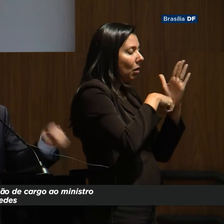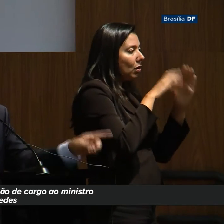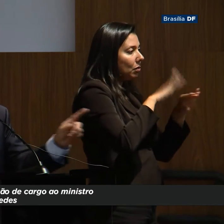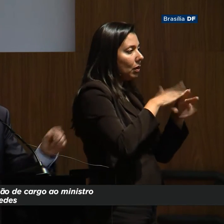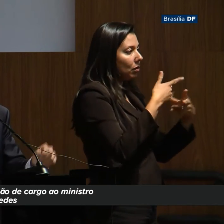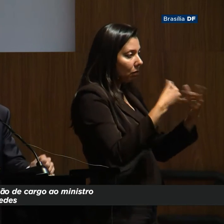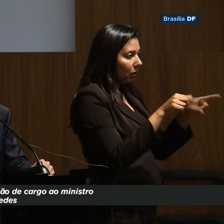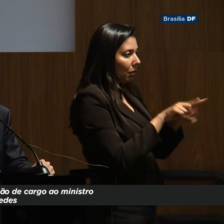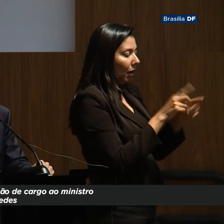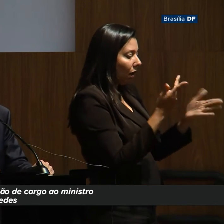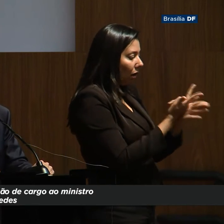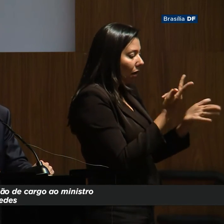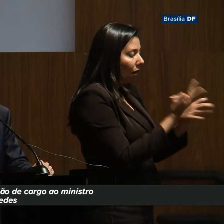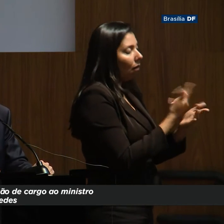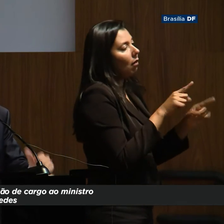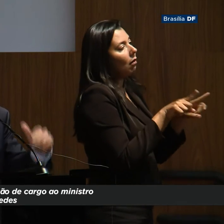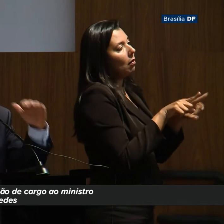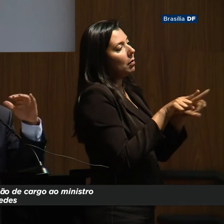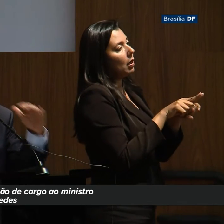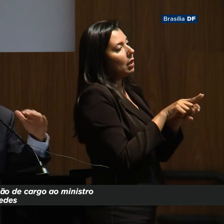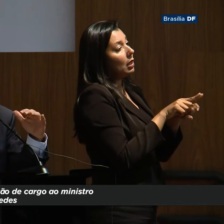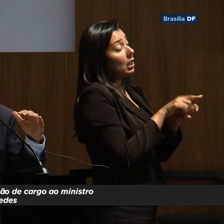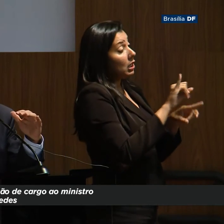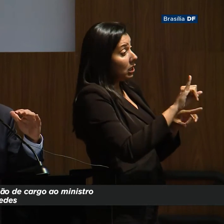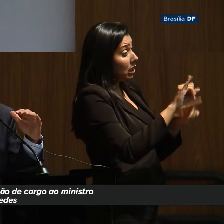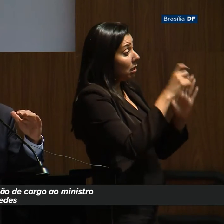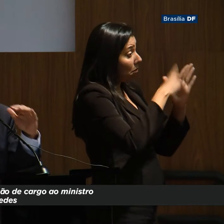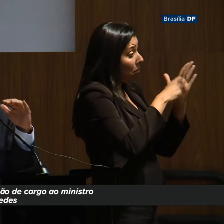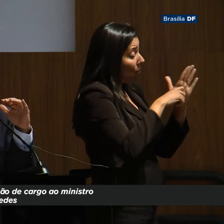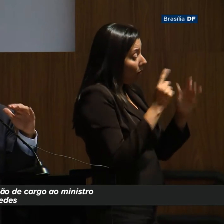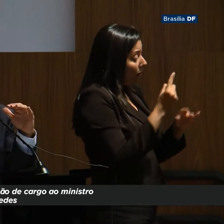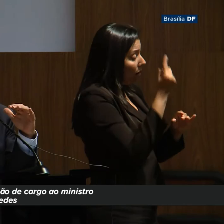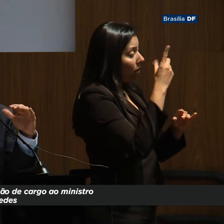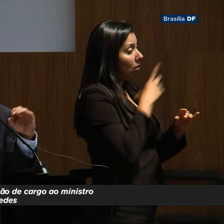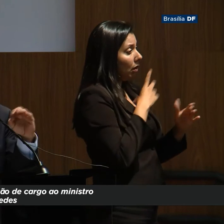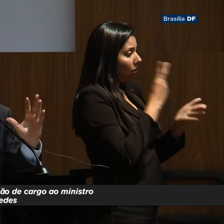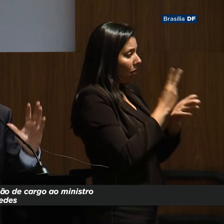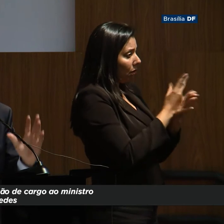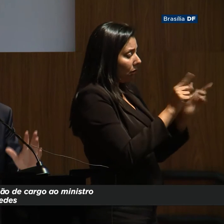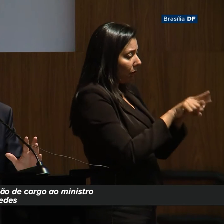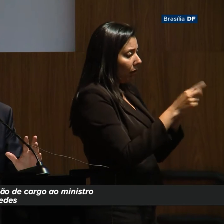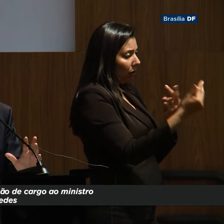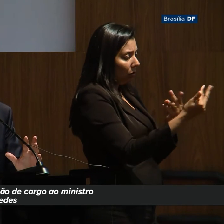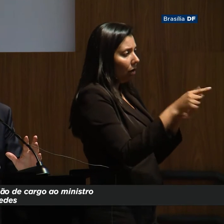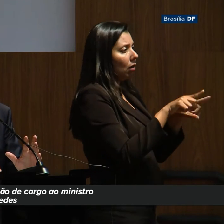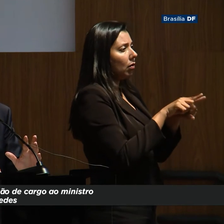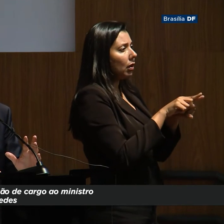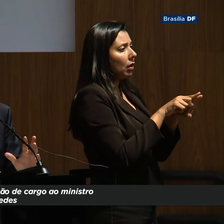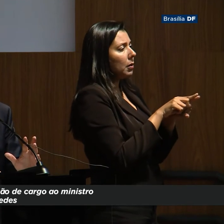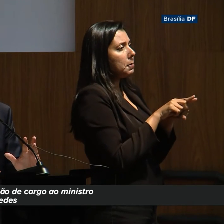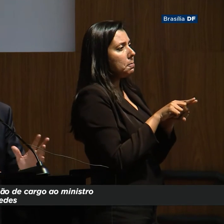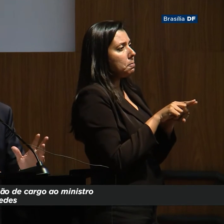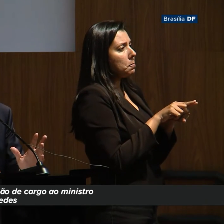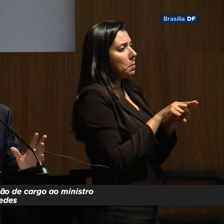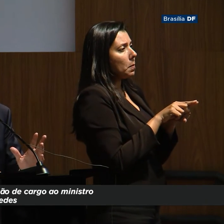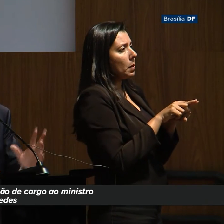subsídios e mais favores oficiais. E se os impostos forem altos, você vai ter, ao mesmo tempo, fenômenos extraordinários, que é o seguinte,